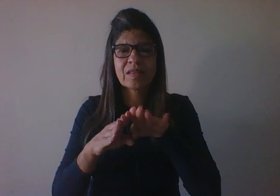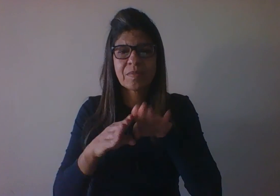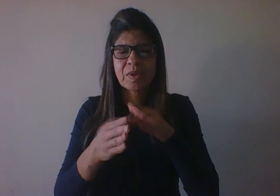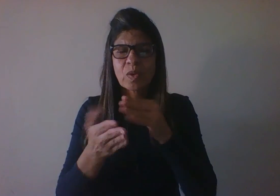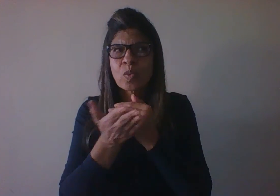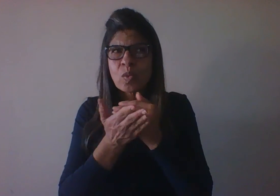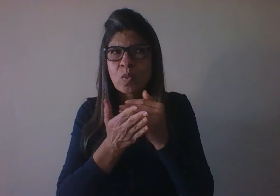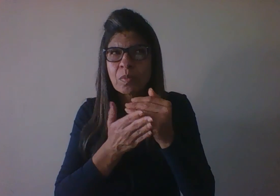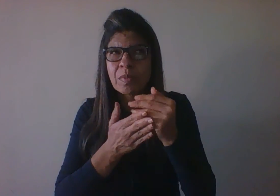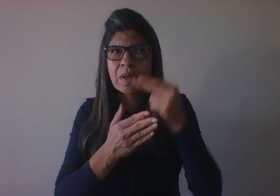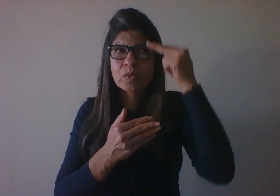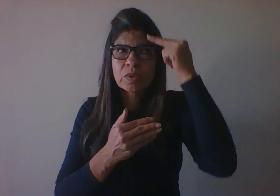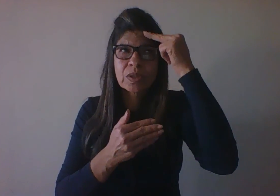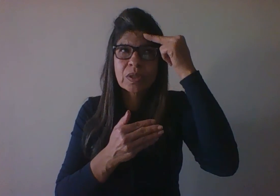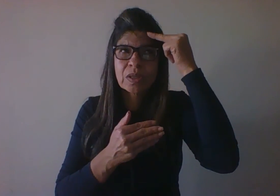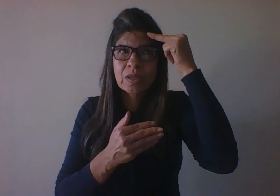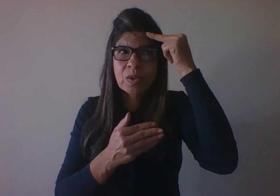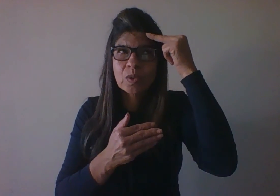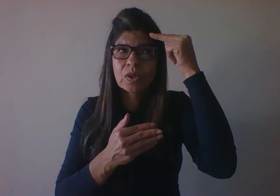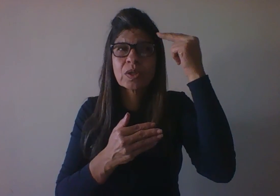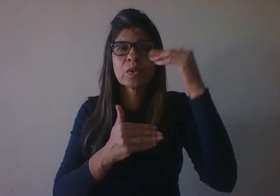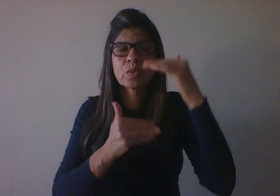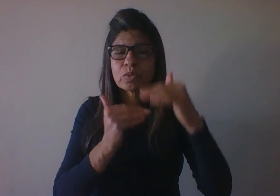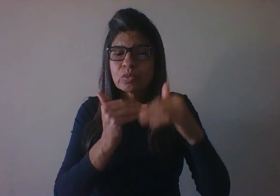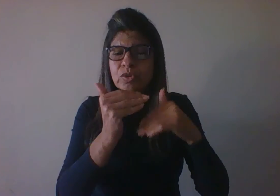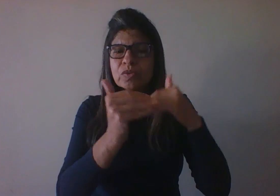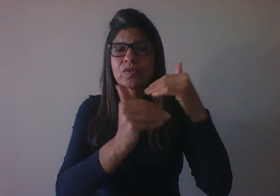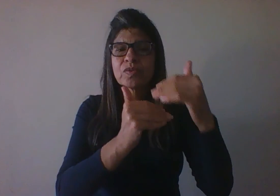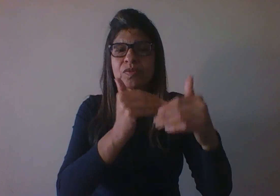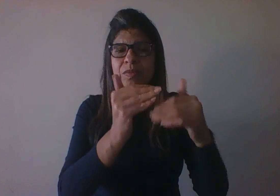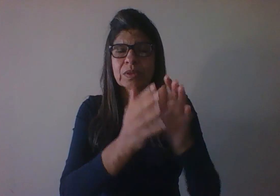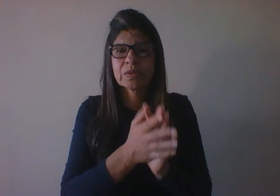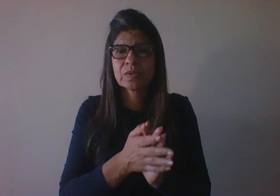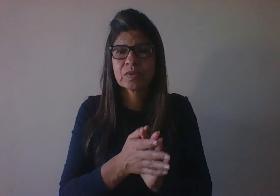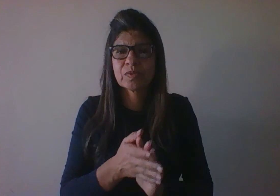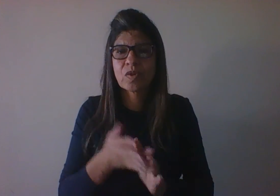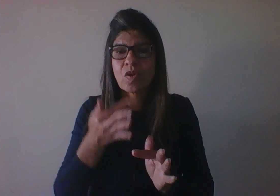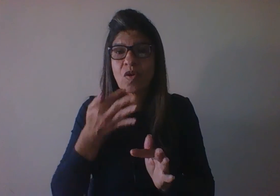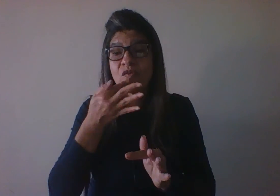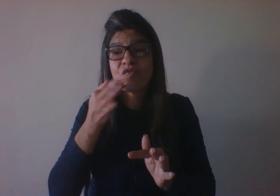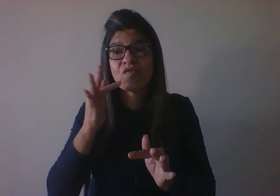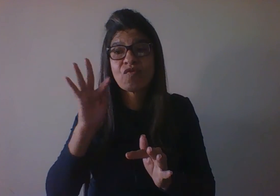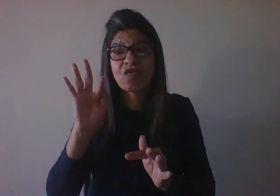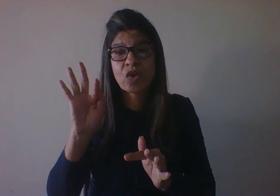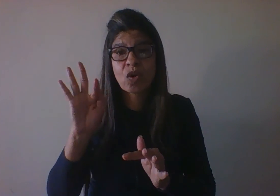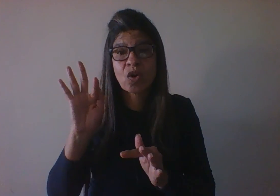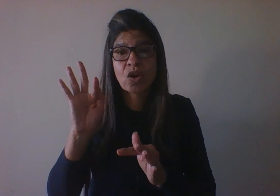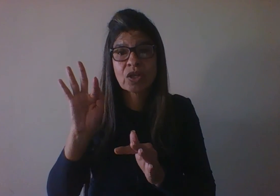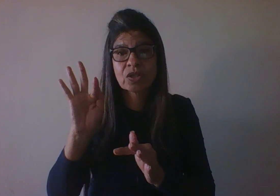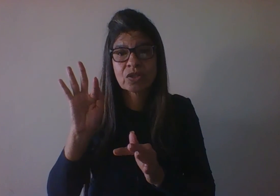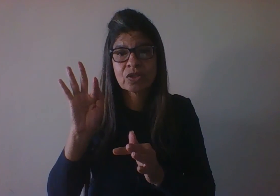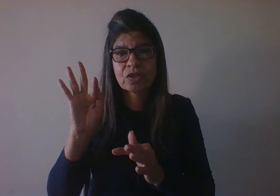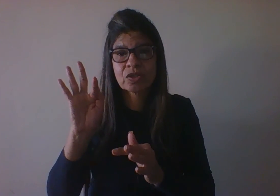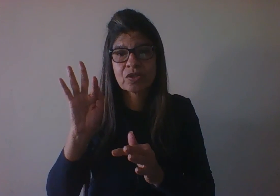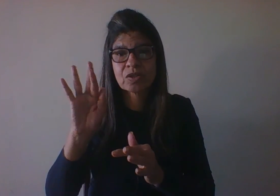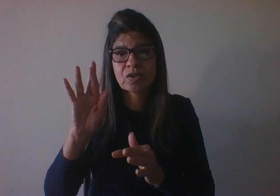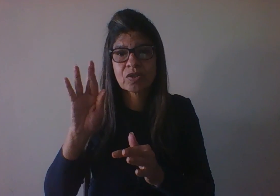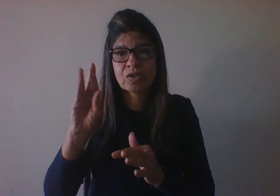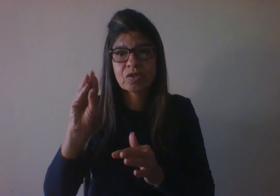fases, e a fase dele é organizada em função da organização sexual ou da maturação sexual, ou pulsão e libido.